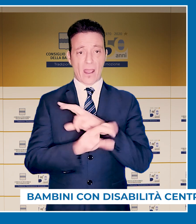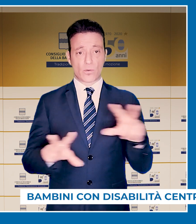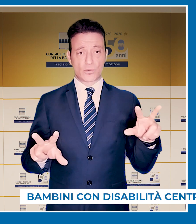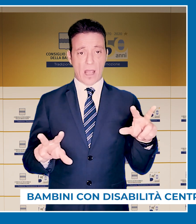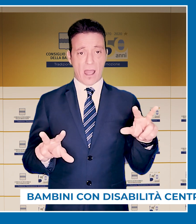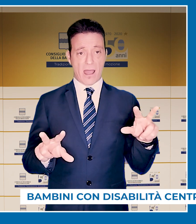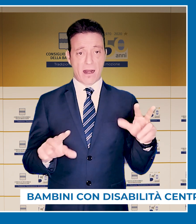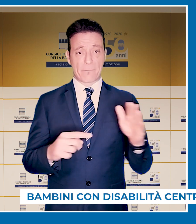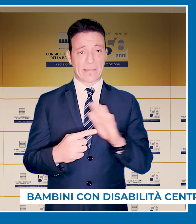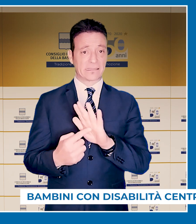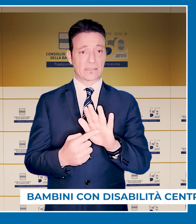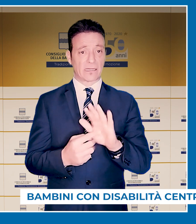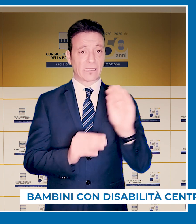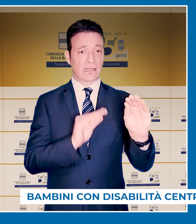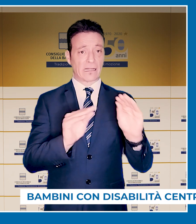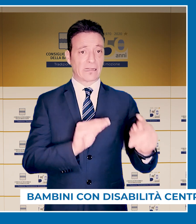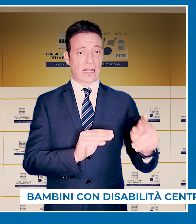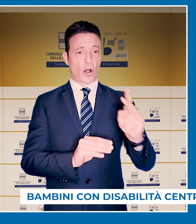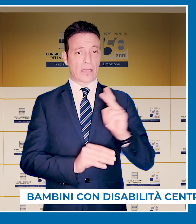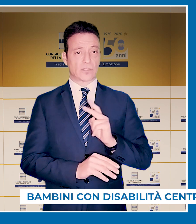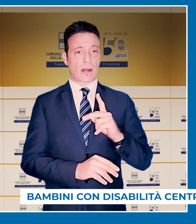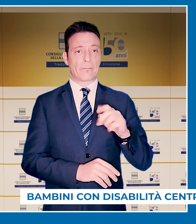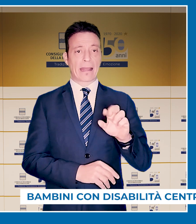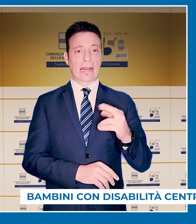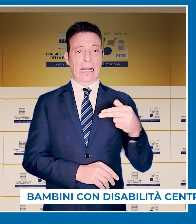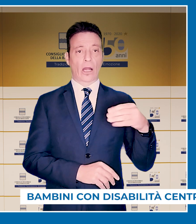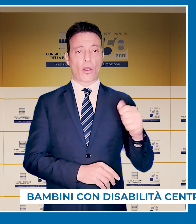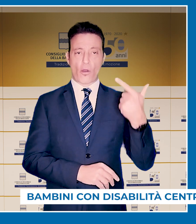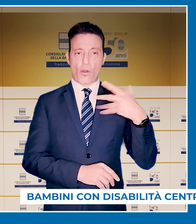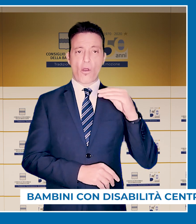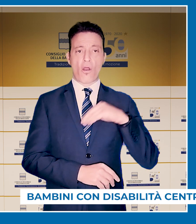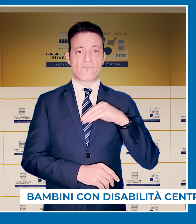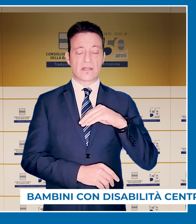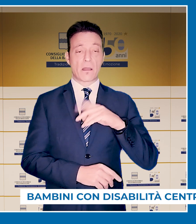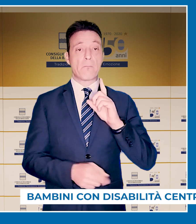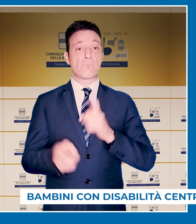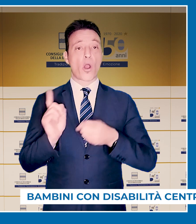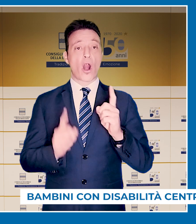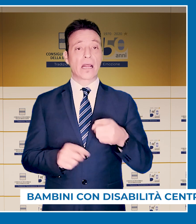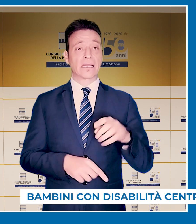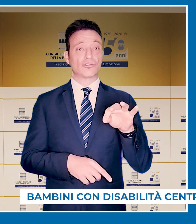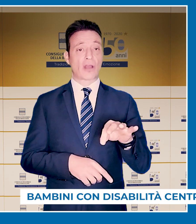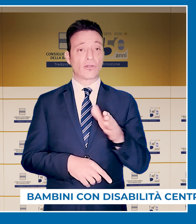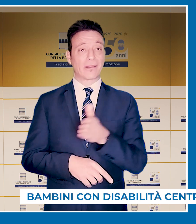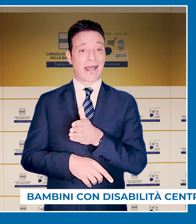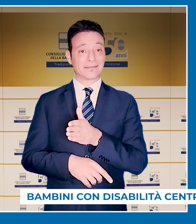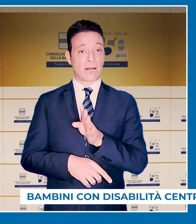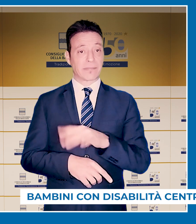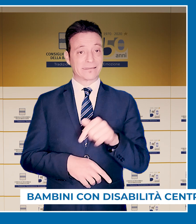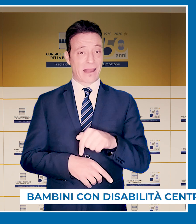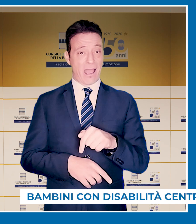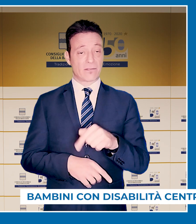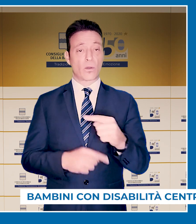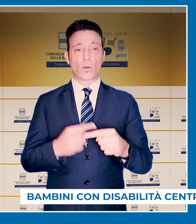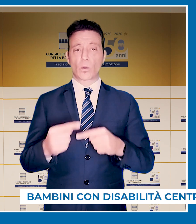Nell'annunciare la presentazione di una interrogazione, Perrino si dice convinto che le politiche del centrodestra